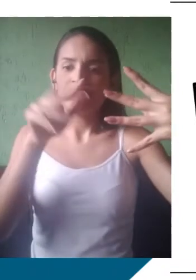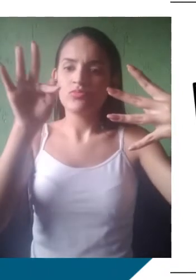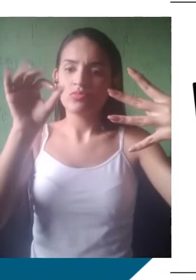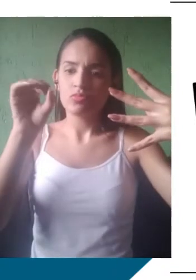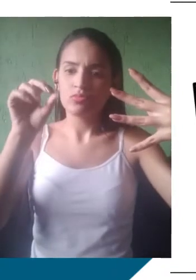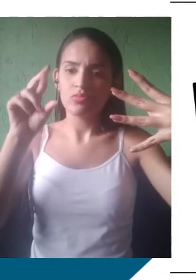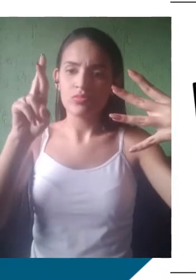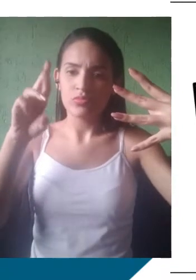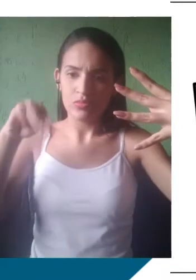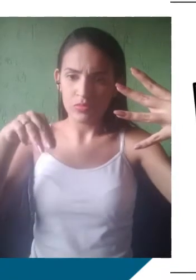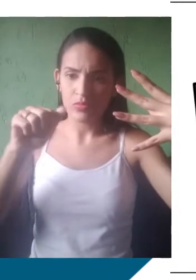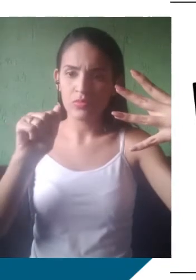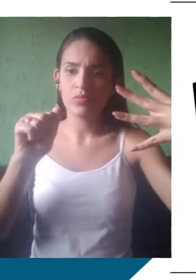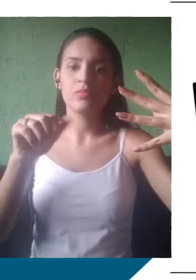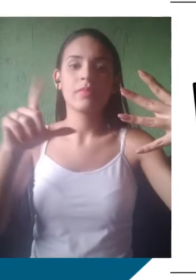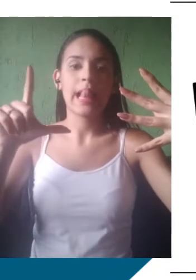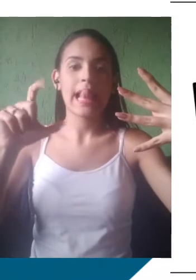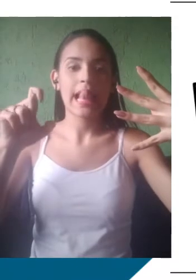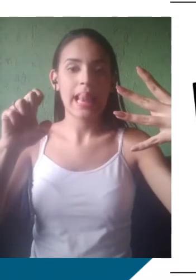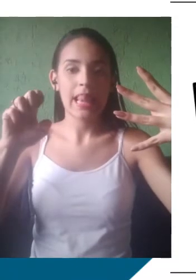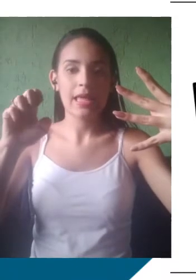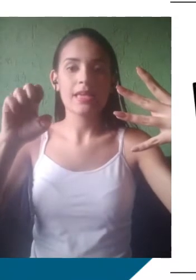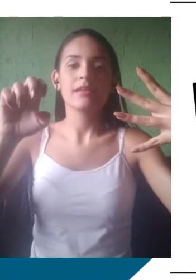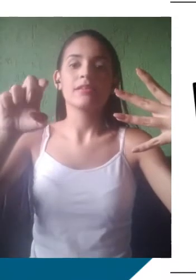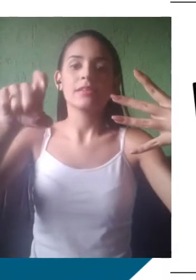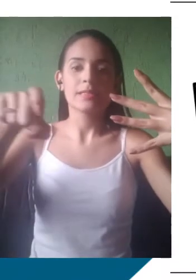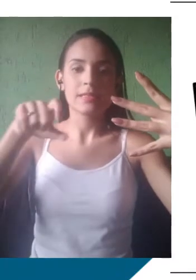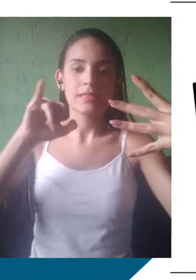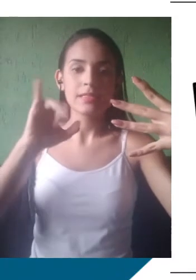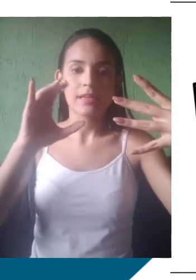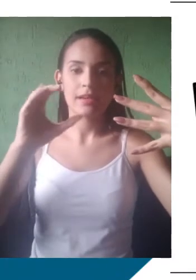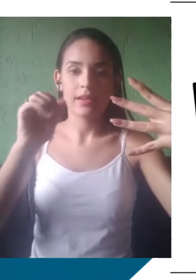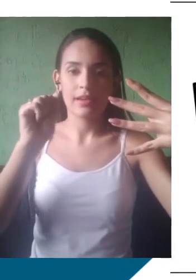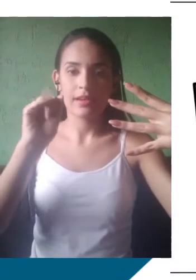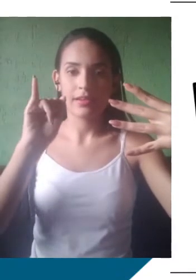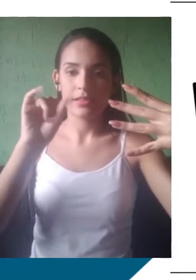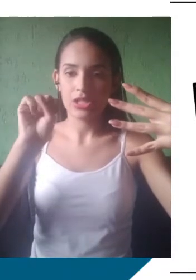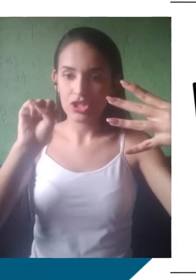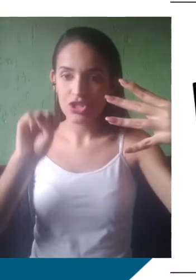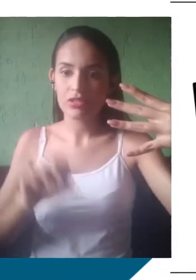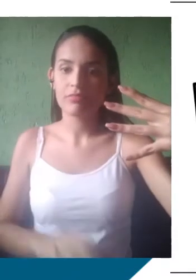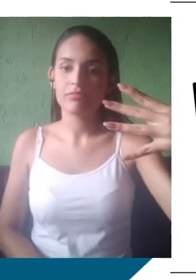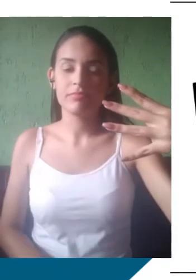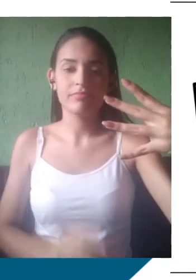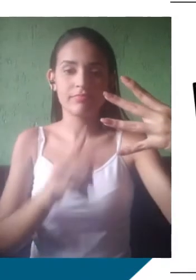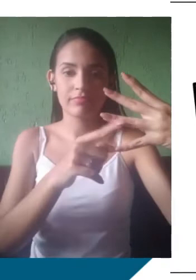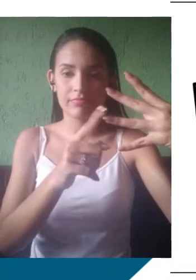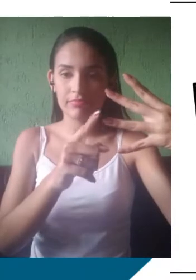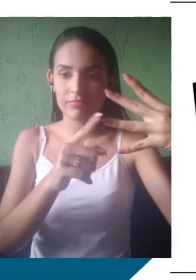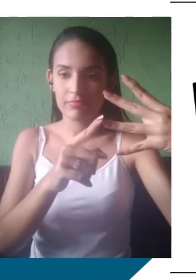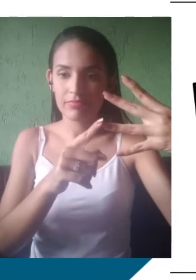muito simples. As mudanças, as transformações diacrônicas ocorrem ao longo de um tempo. Então, o